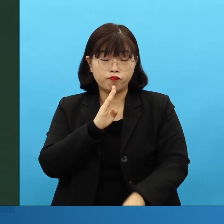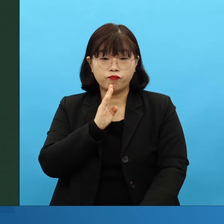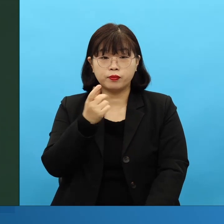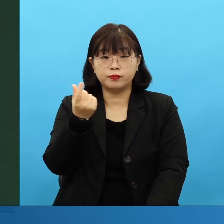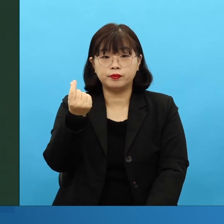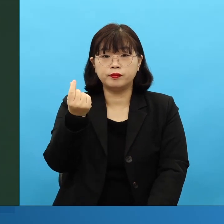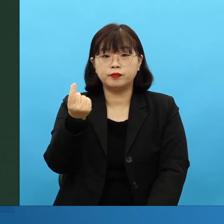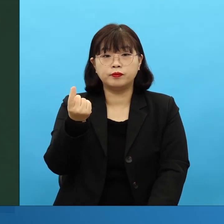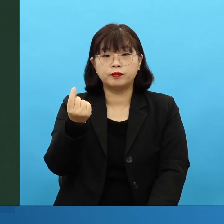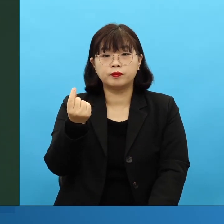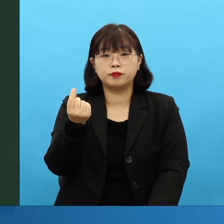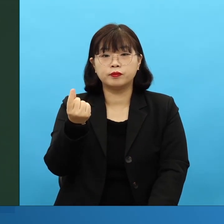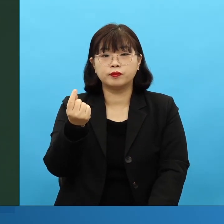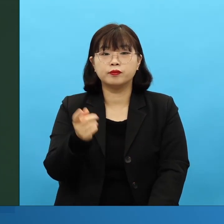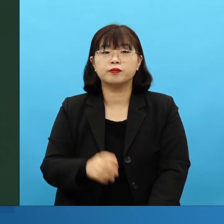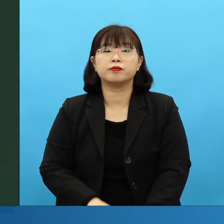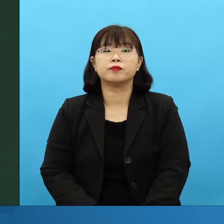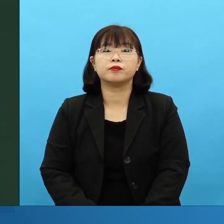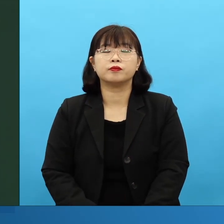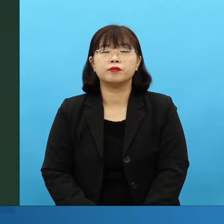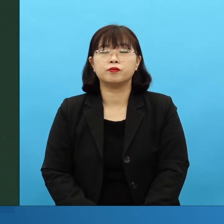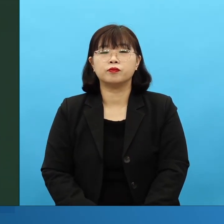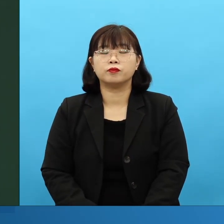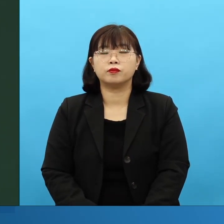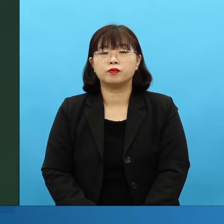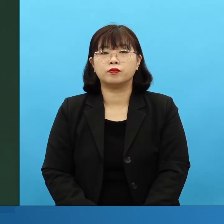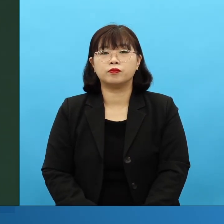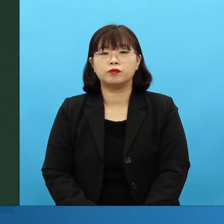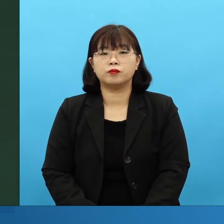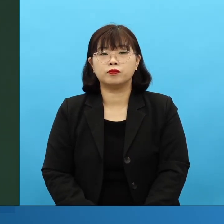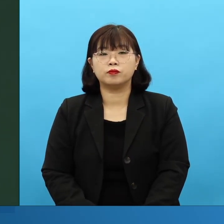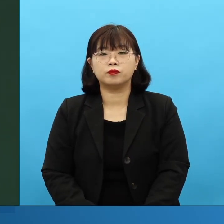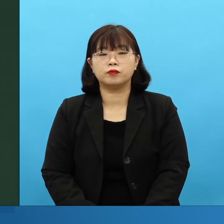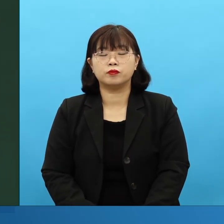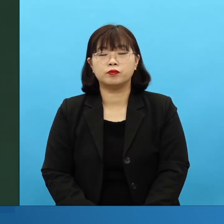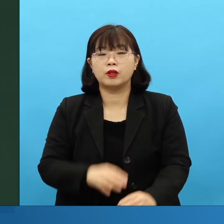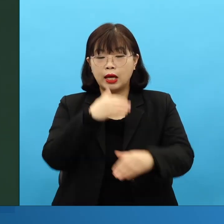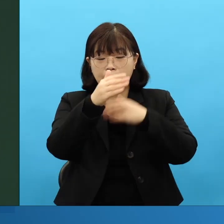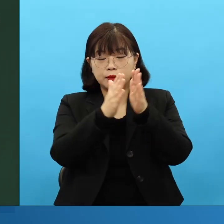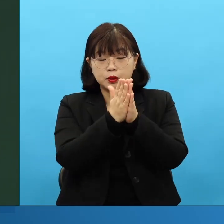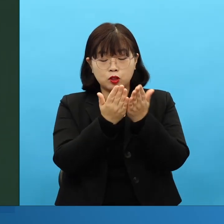그렇다고 볼 때, 성경에는 어떤 응답을 받아야 됩니까?